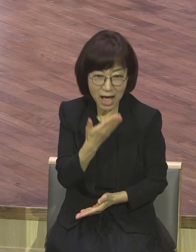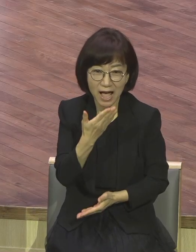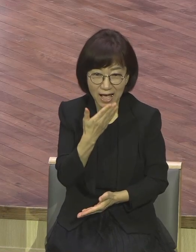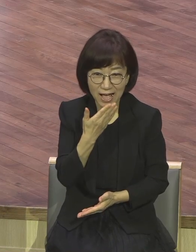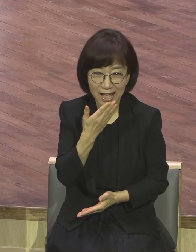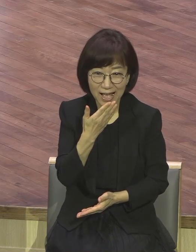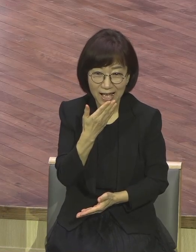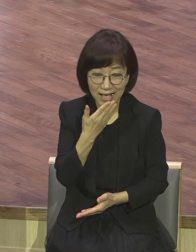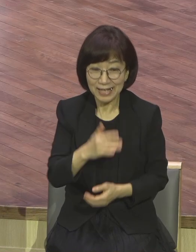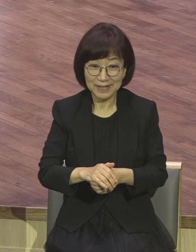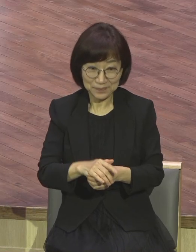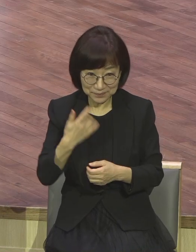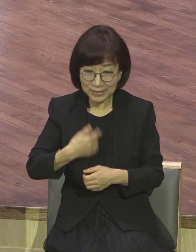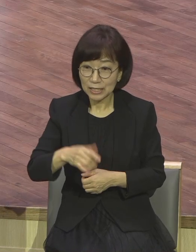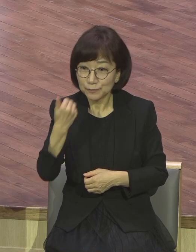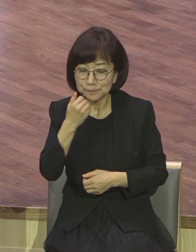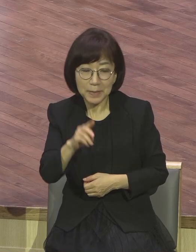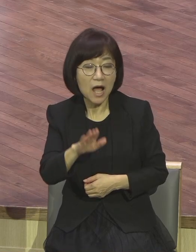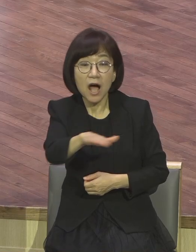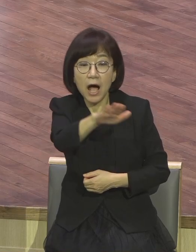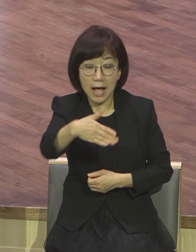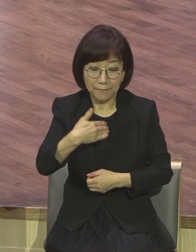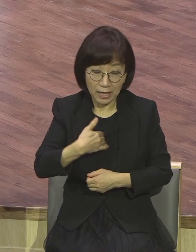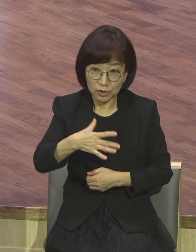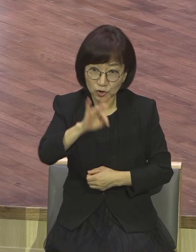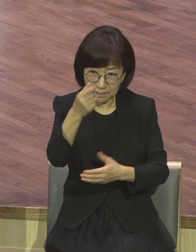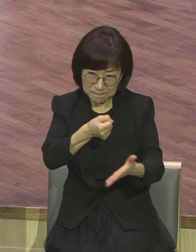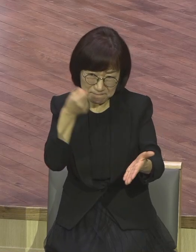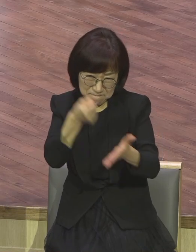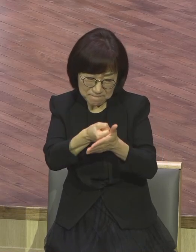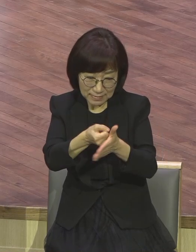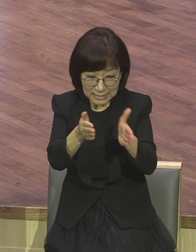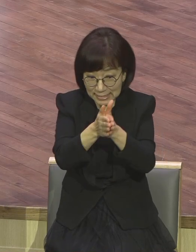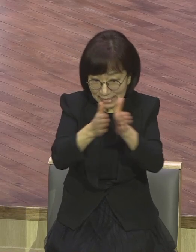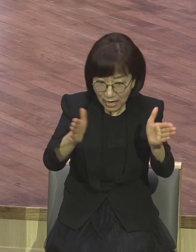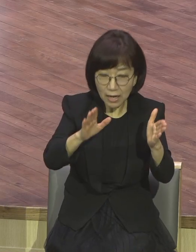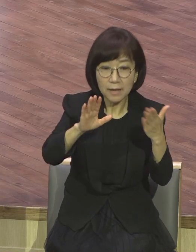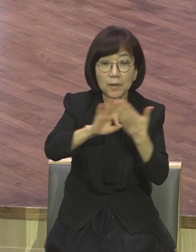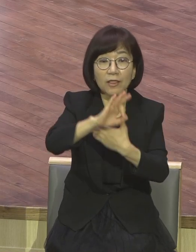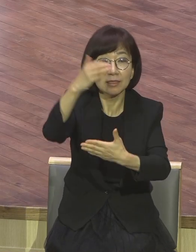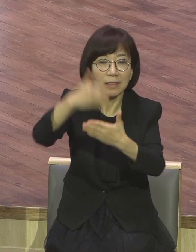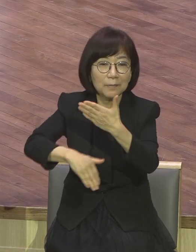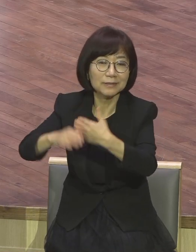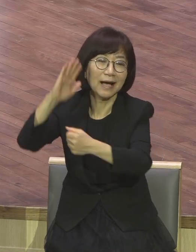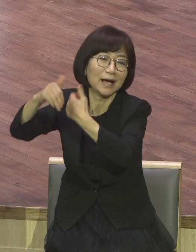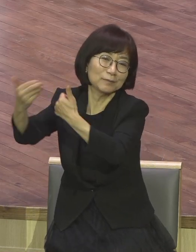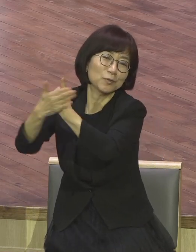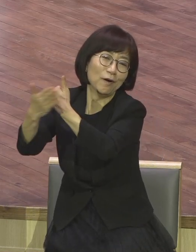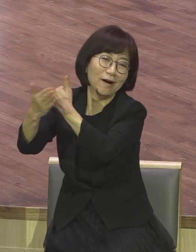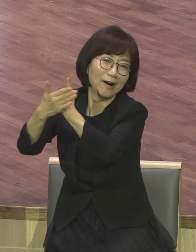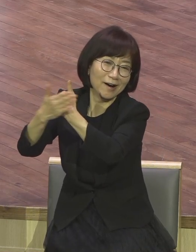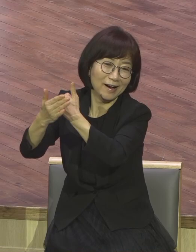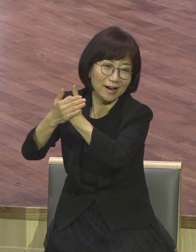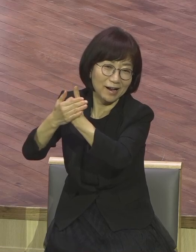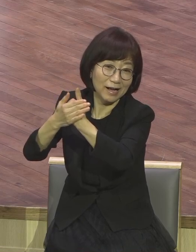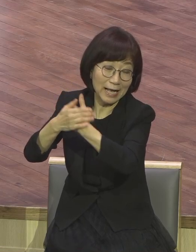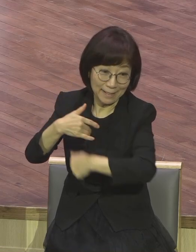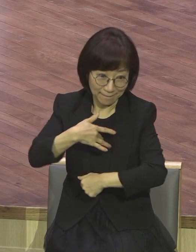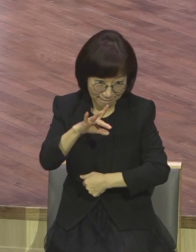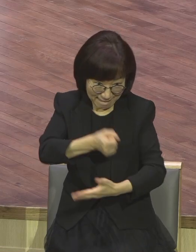단계를 시작하면 하나님이 그 나머지는 이루어주신다. 시작하면 하나님이 나머지 할 수 도와주신다. 성도 여러분